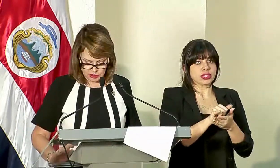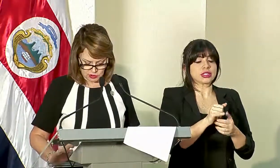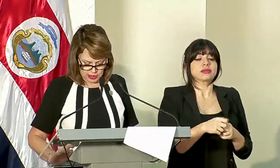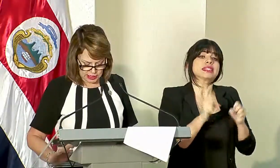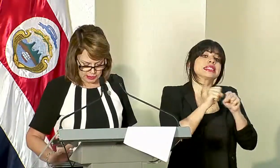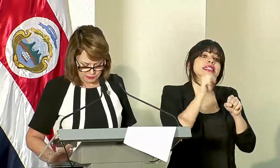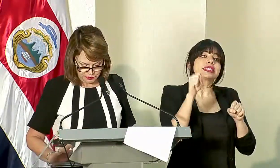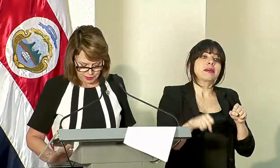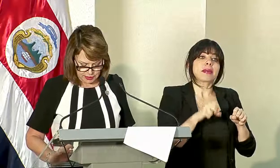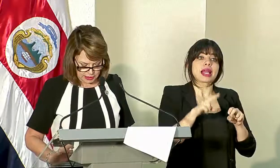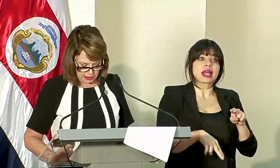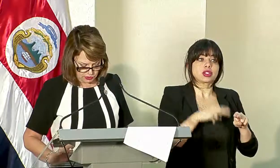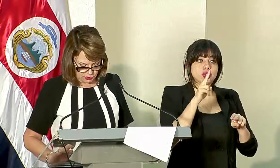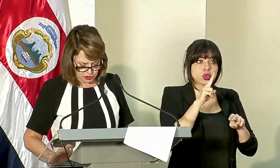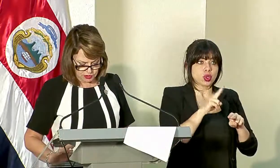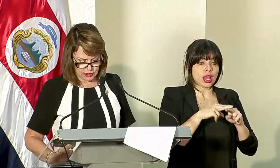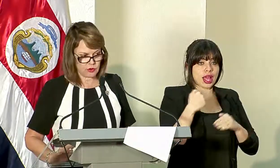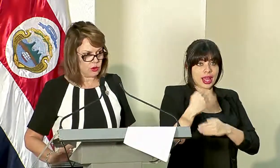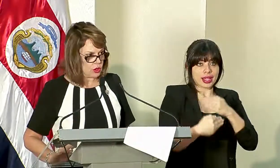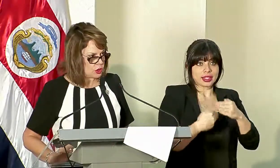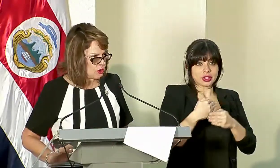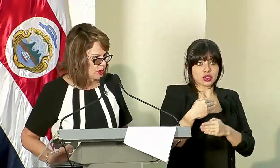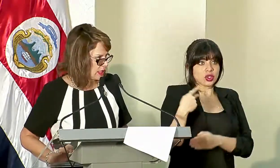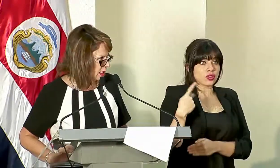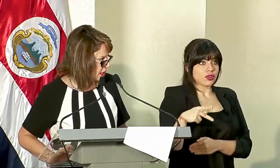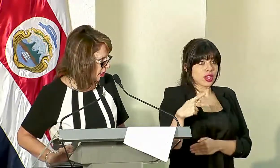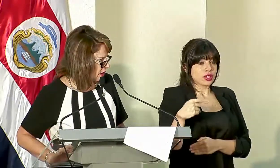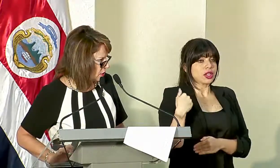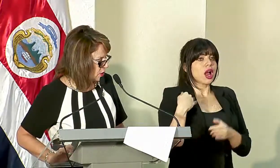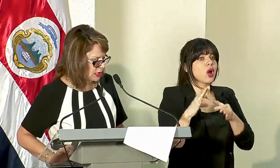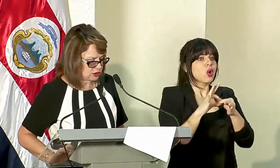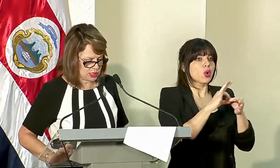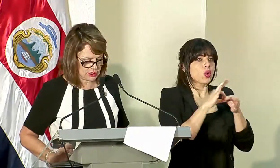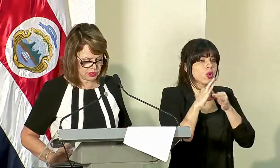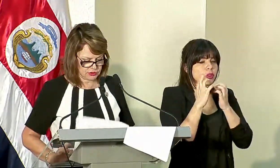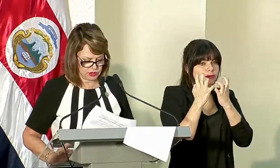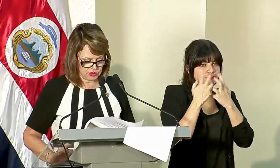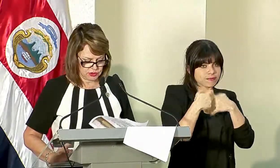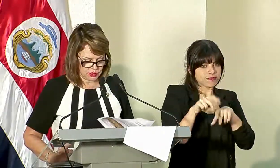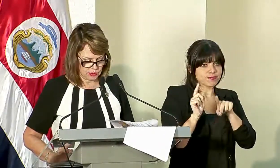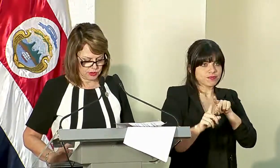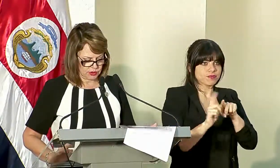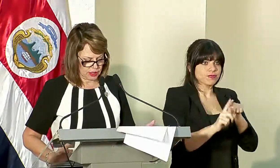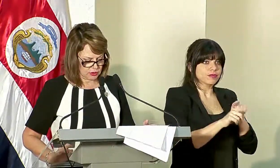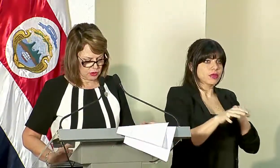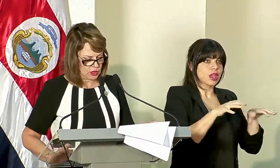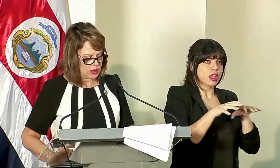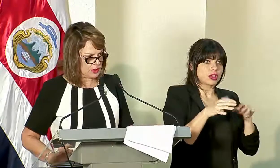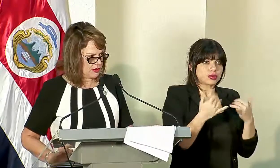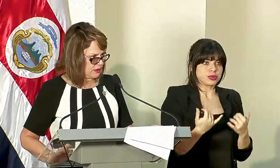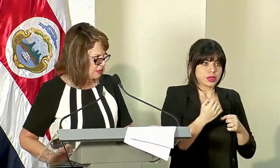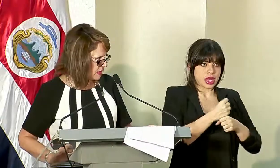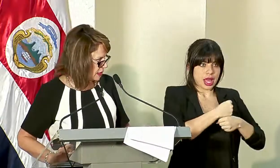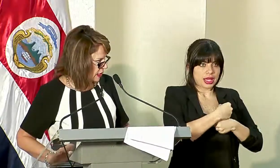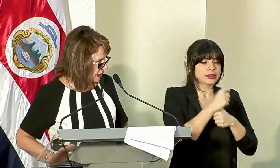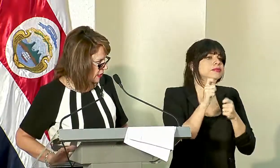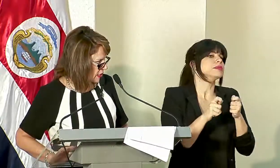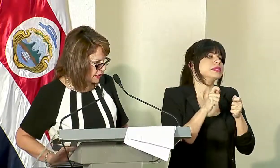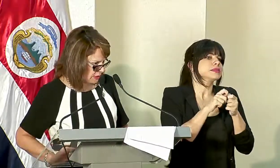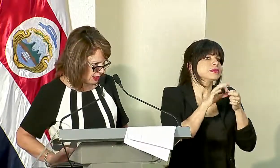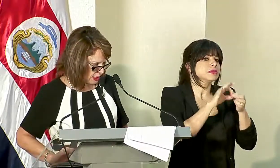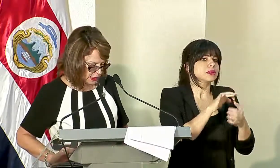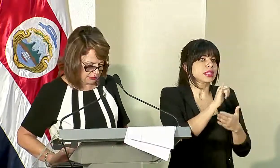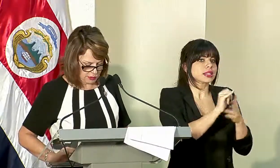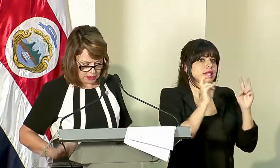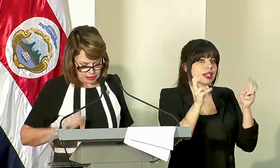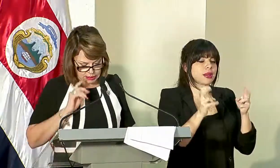Sistema Nacional de Gestión y Riesgo coordina y articula todas las acciones que estamos haciendo precisamente en